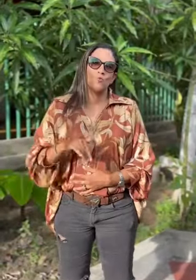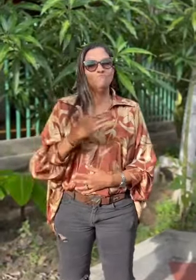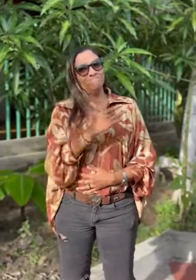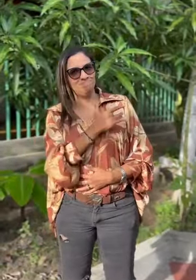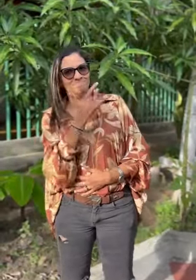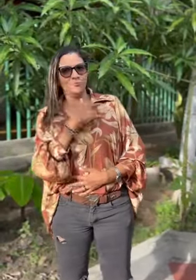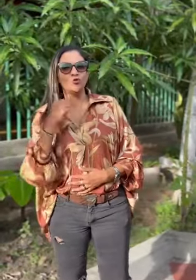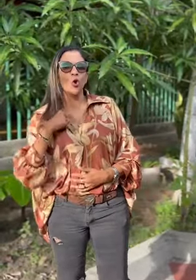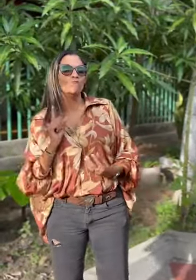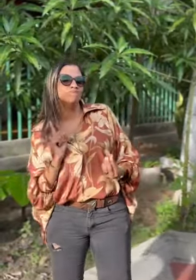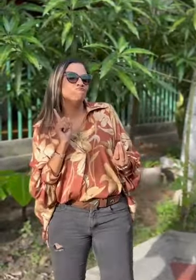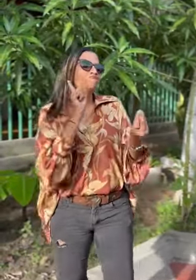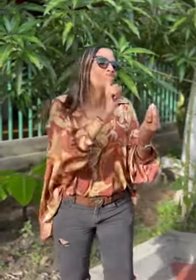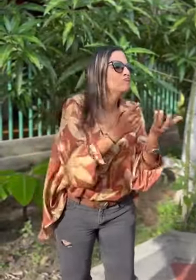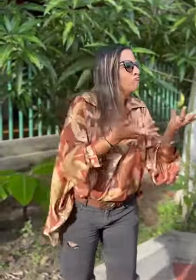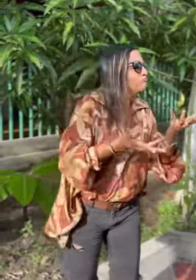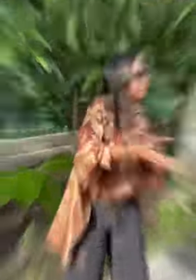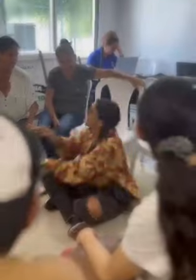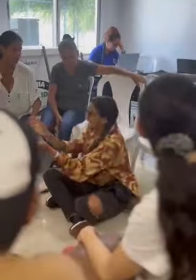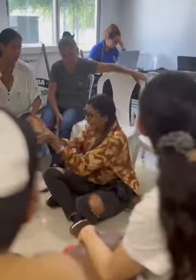Fue muy bueno. Estuve compartiendo...